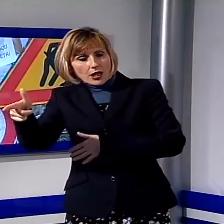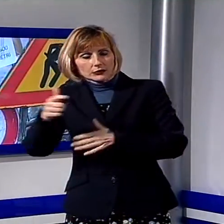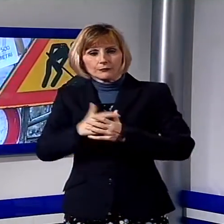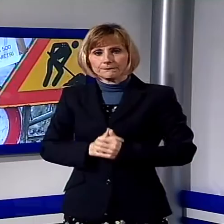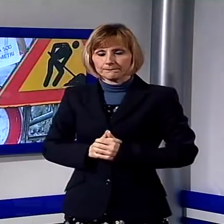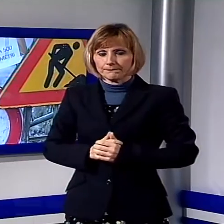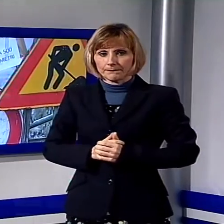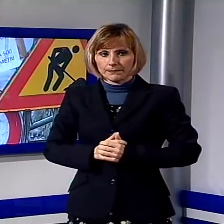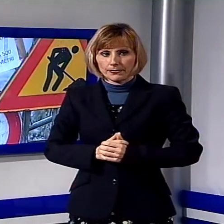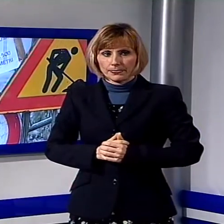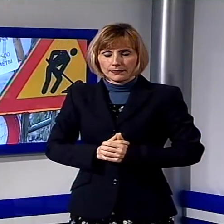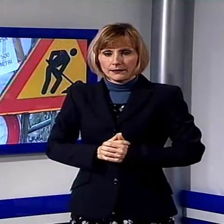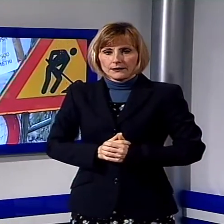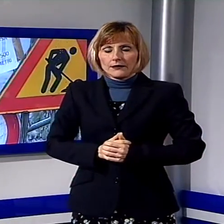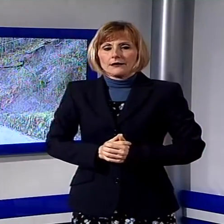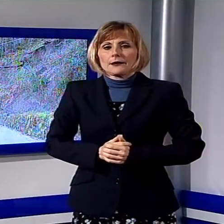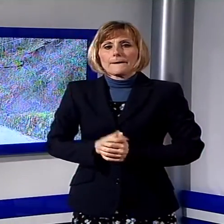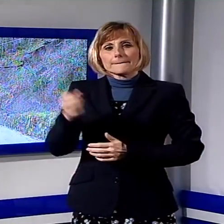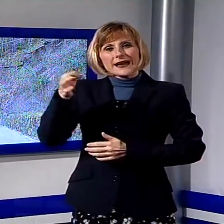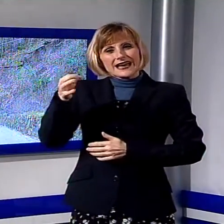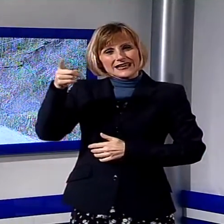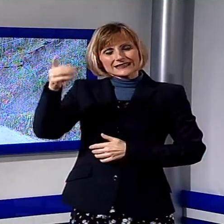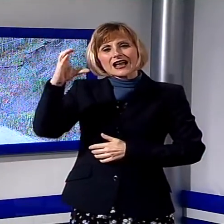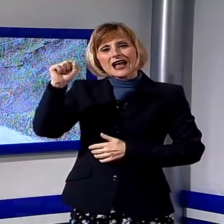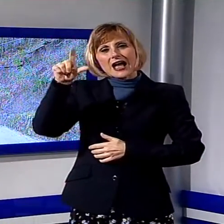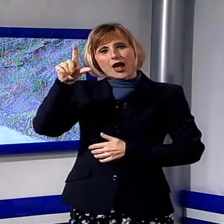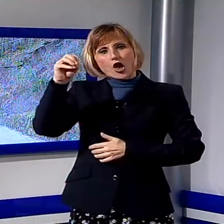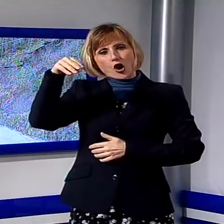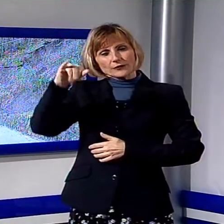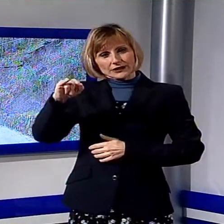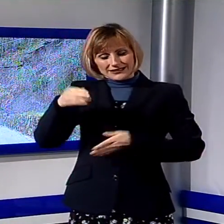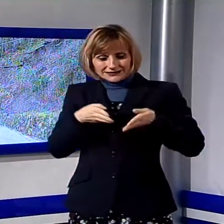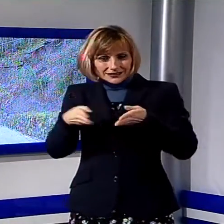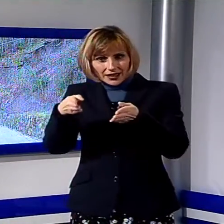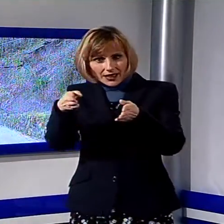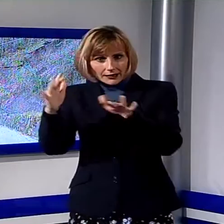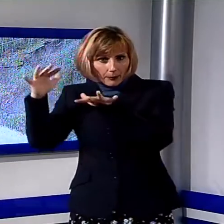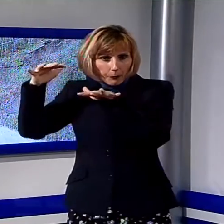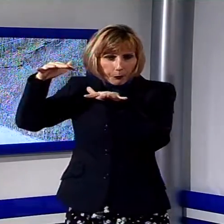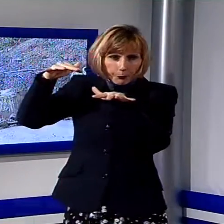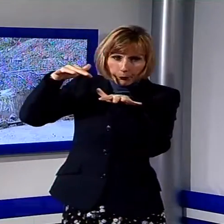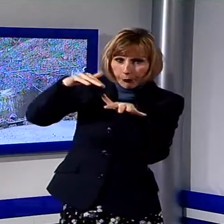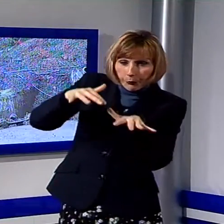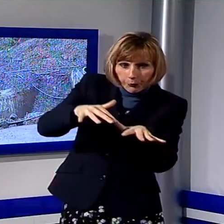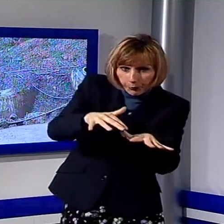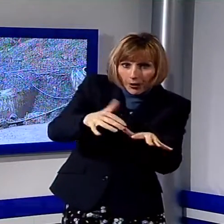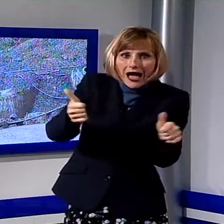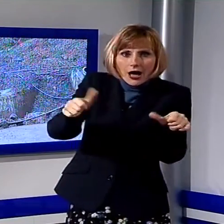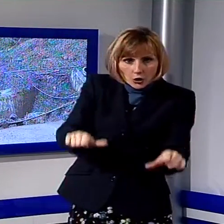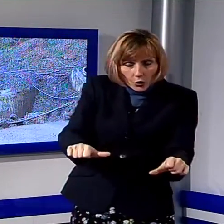È tornato a franare il versante della strada tra Brucciano e Calomini e stavolta lo smottamento è di notevole entità, tanto che